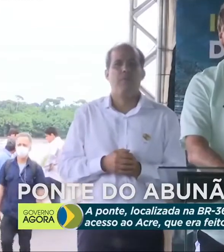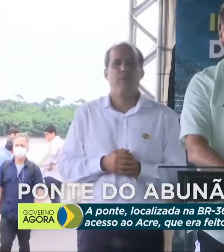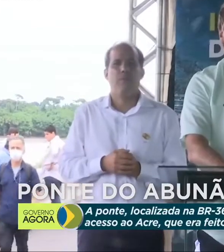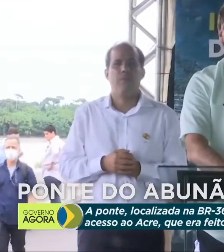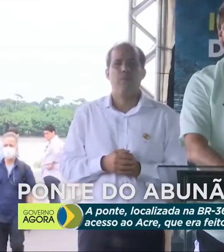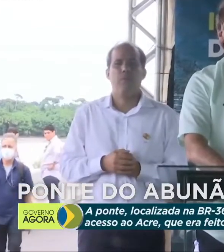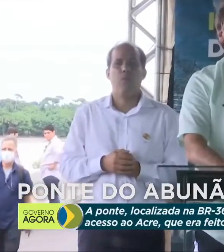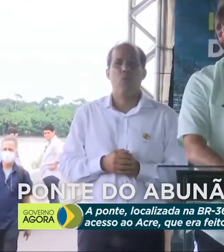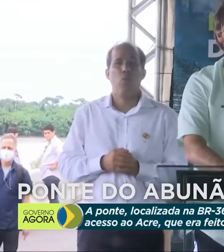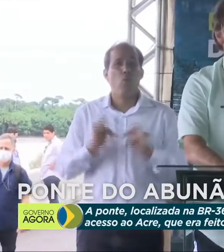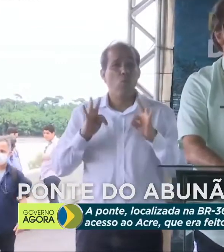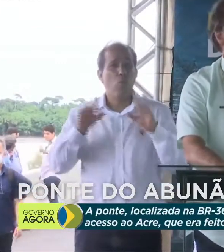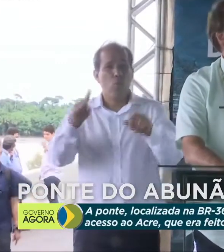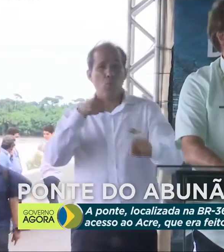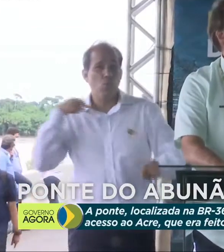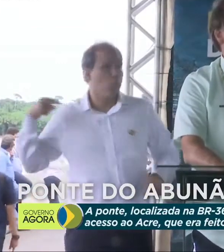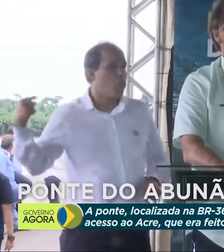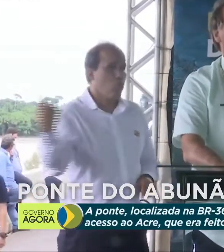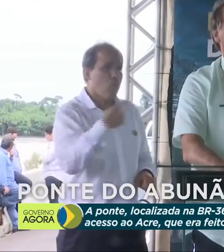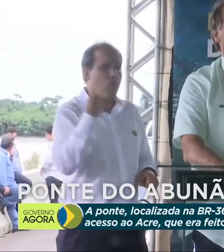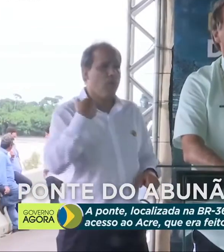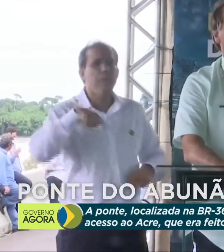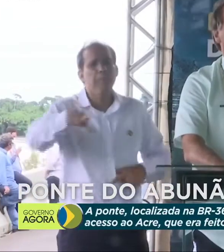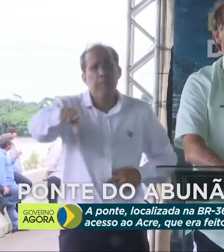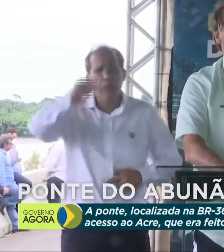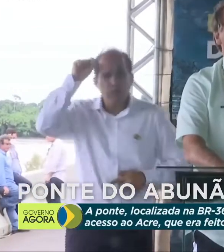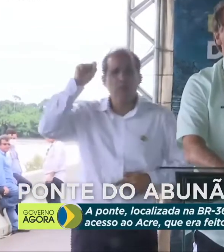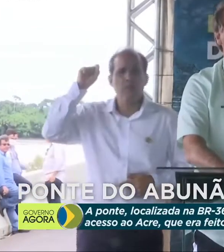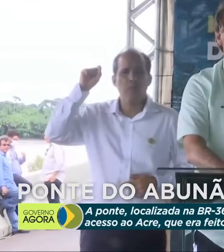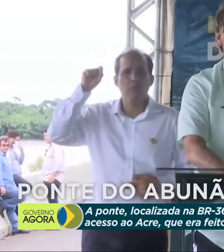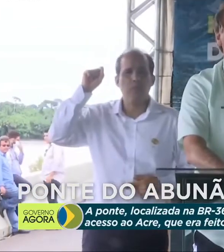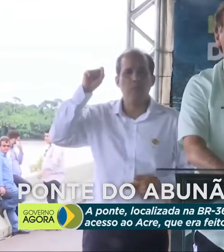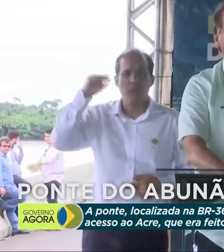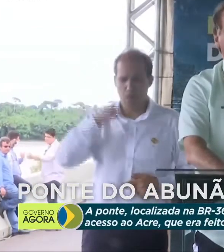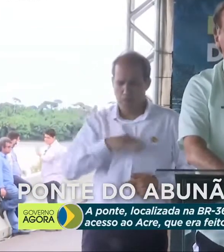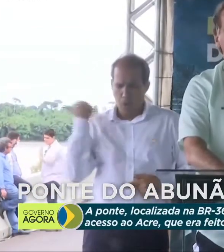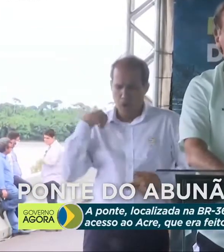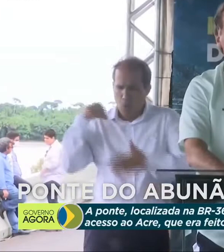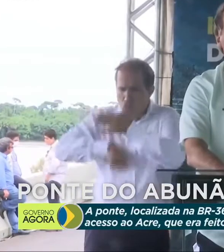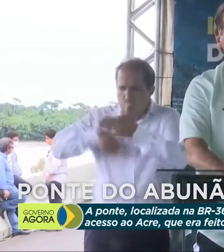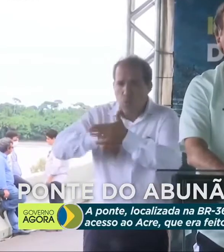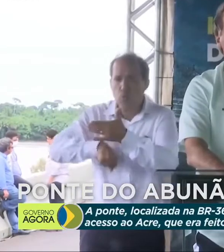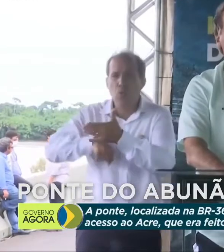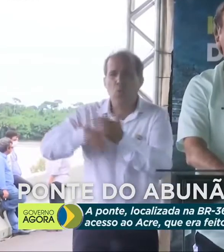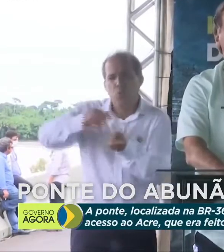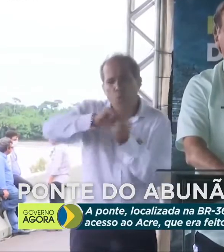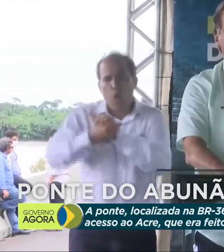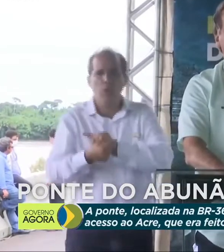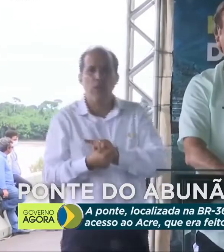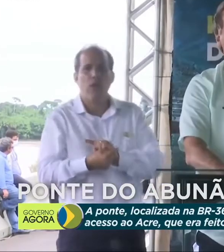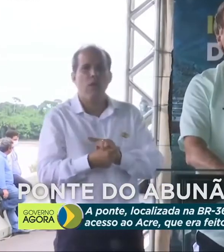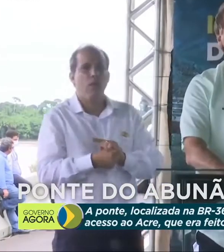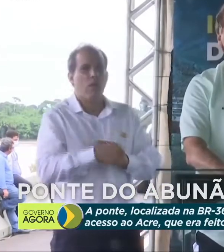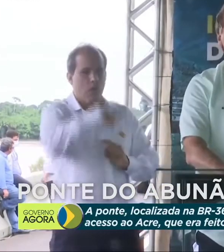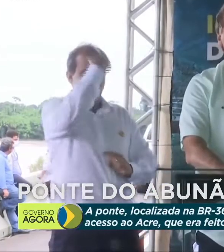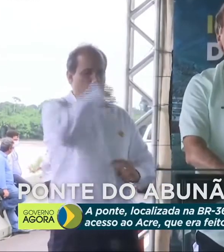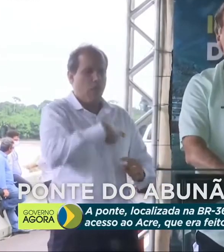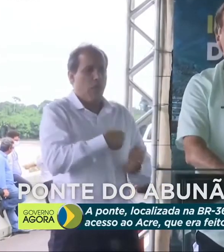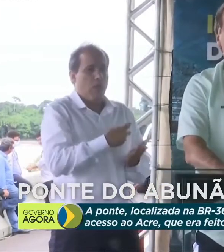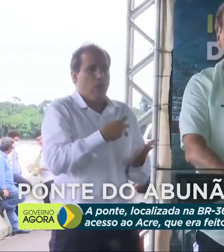Todos nós preferimos morrer lutando do que perecer